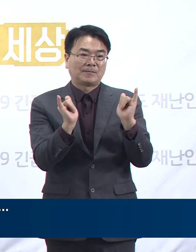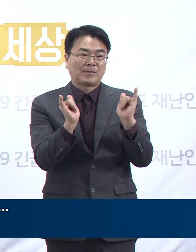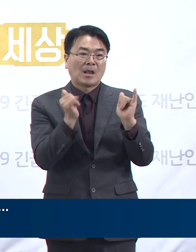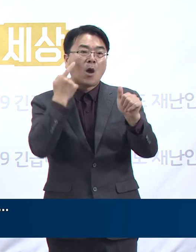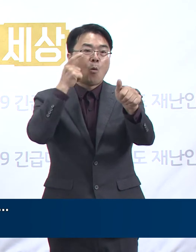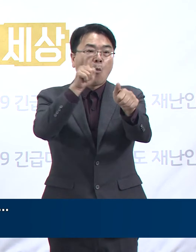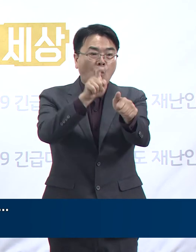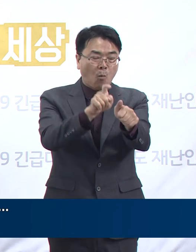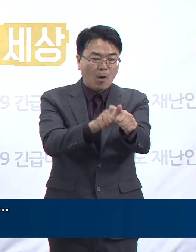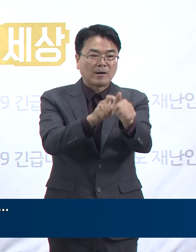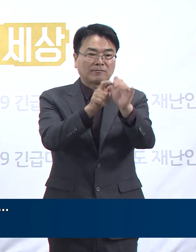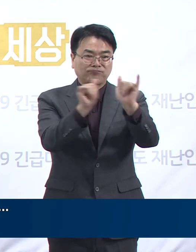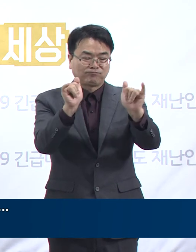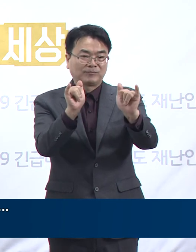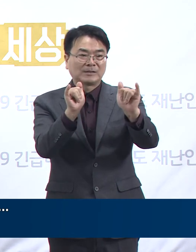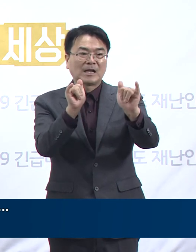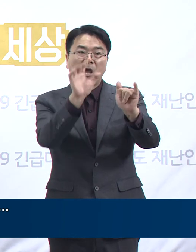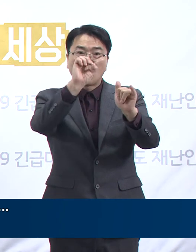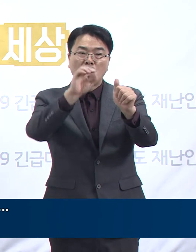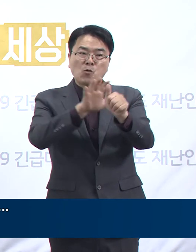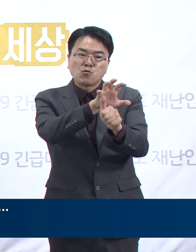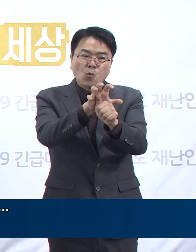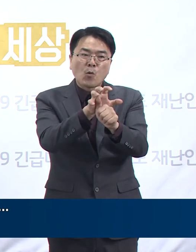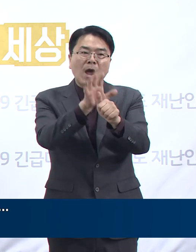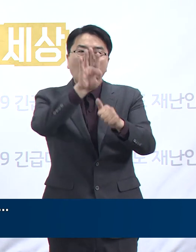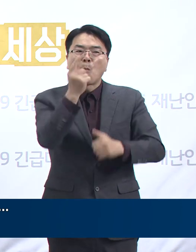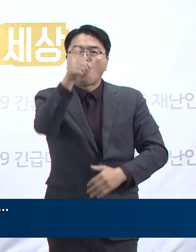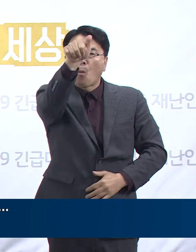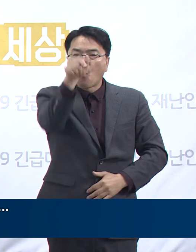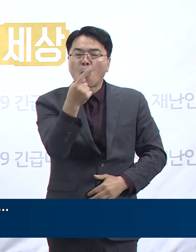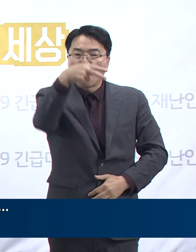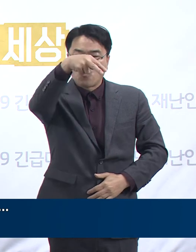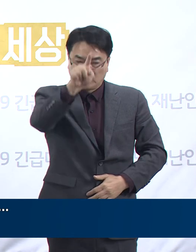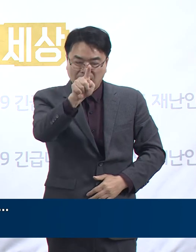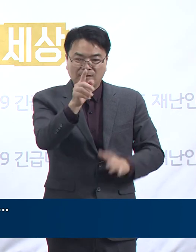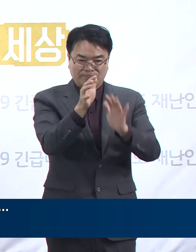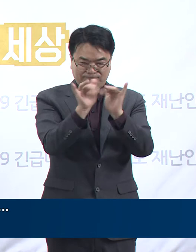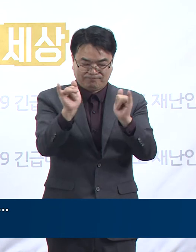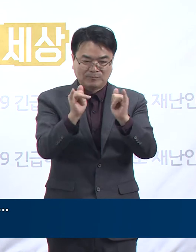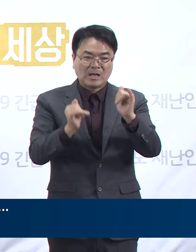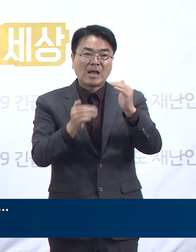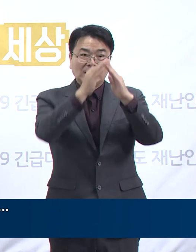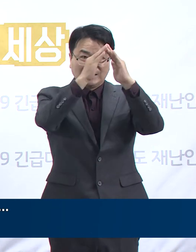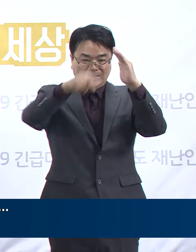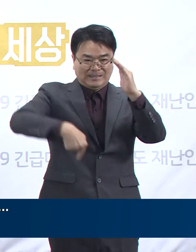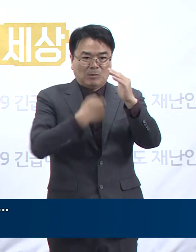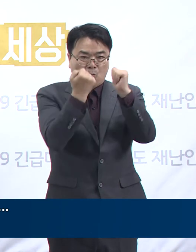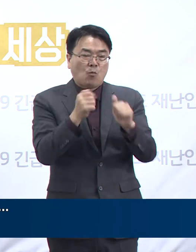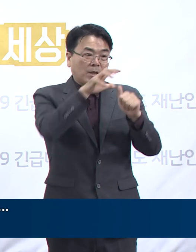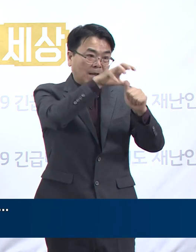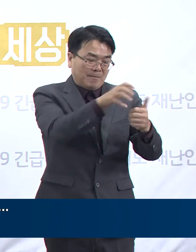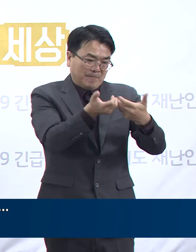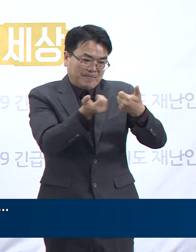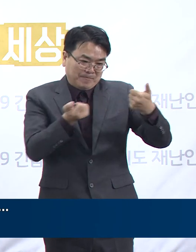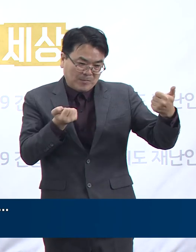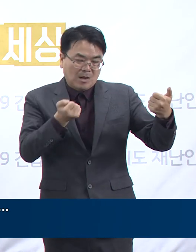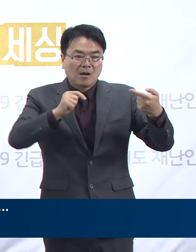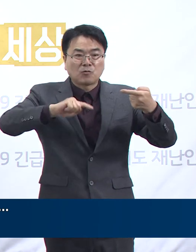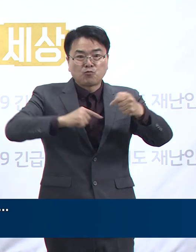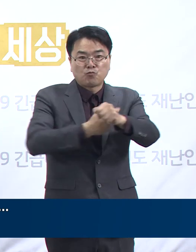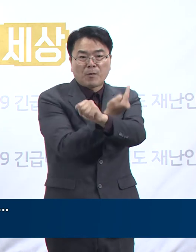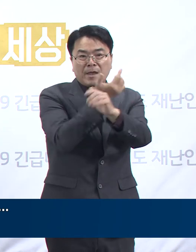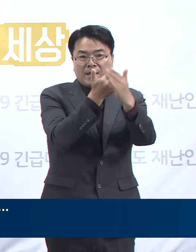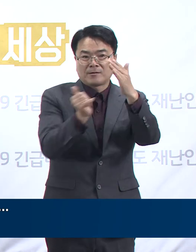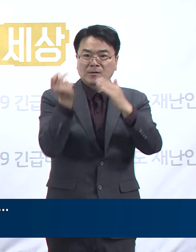확진된 재가 요양보호사의 요양 대상자 1명을 자가격리 조치하였고 그 가족 2명을 대상으로 진단검사 및